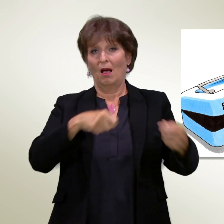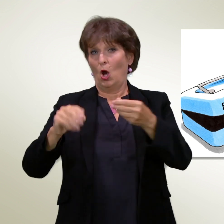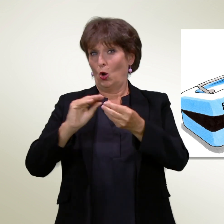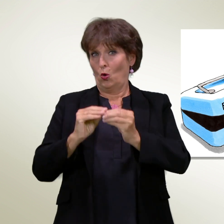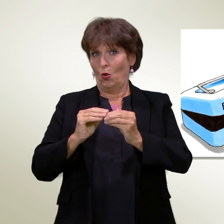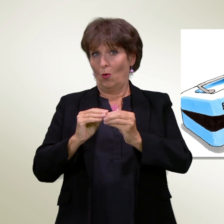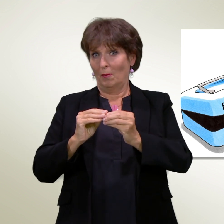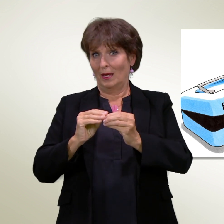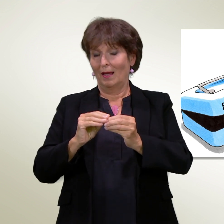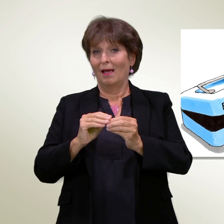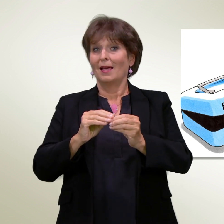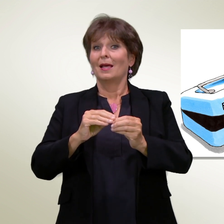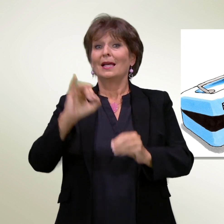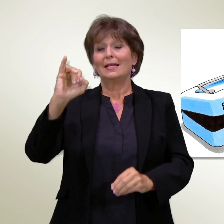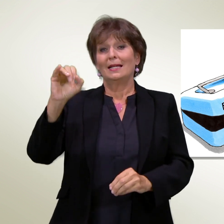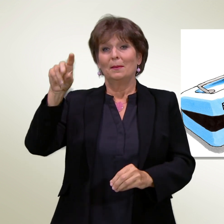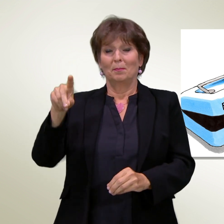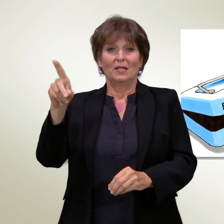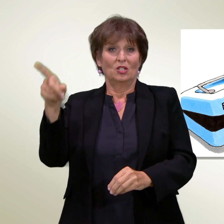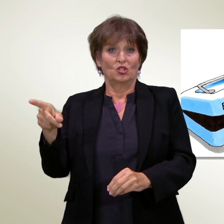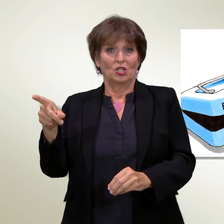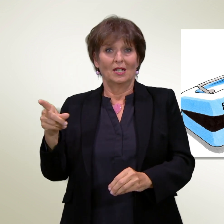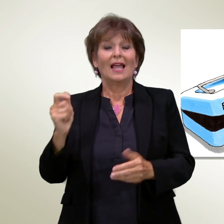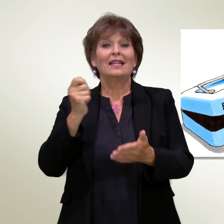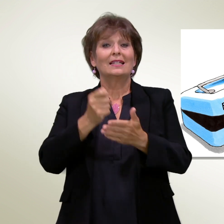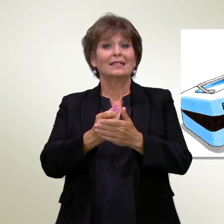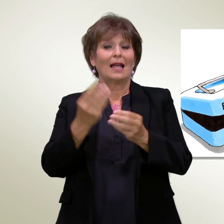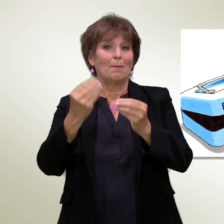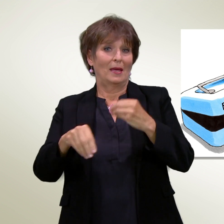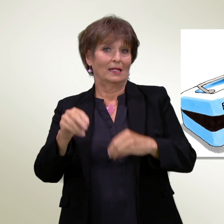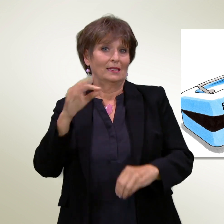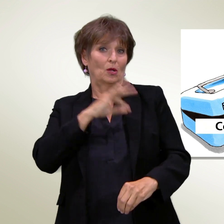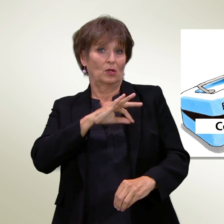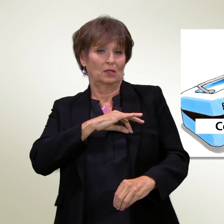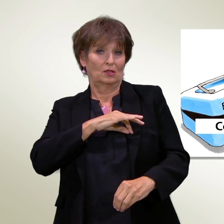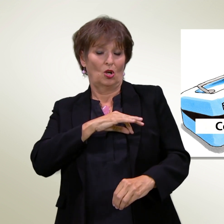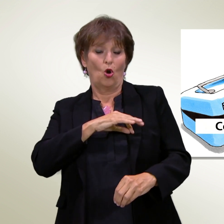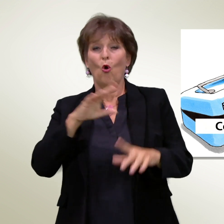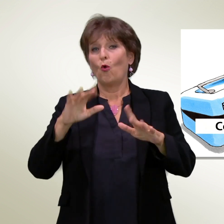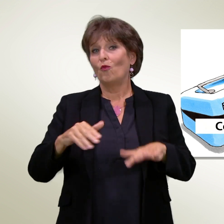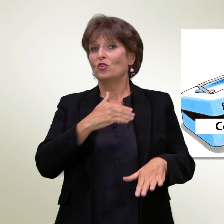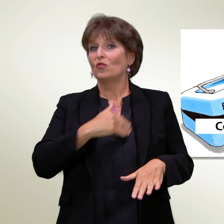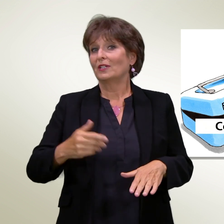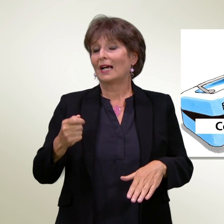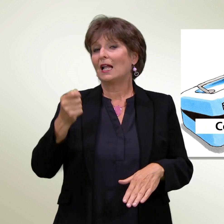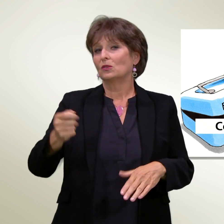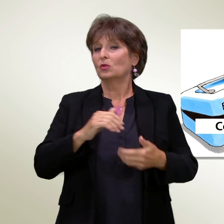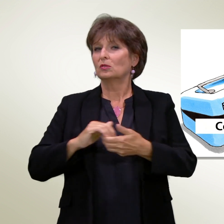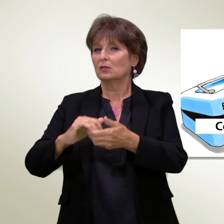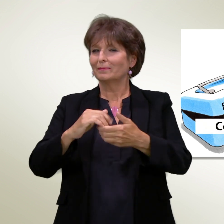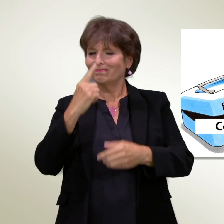perdita di guadagno, IPG. L'Ufficio federale delle assicurazioni sociali stima i relativi costi a 230 milioni di